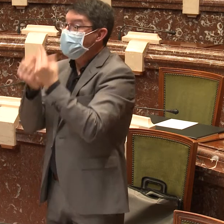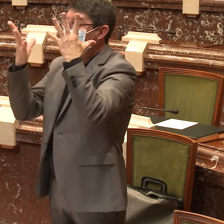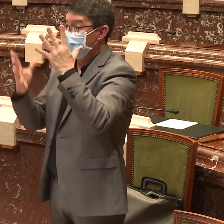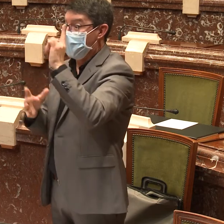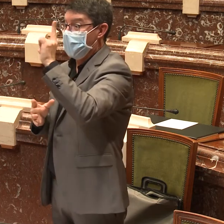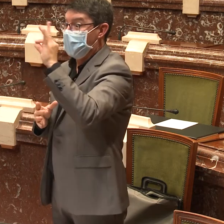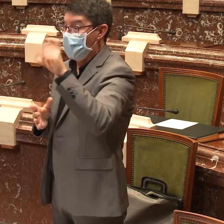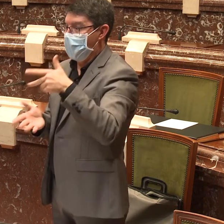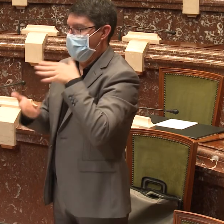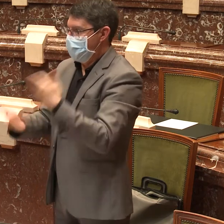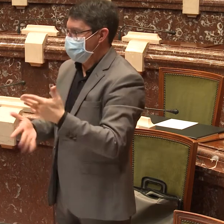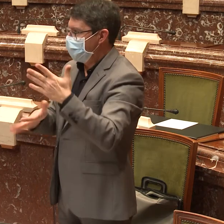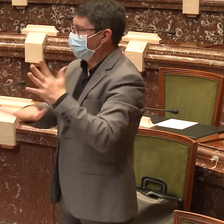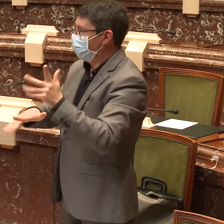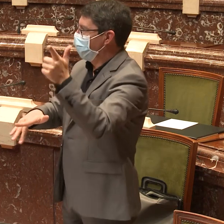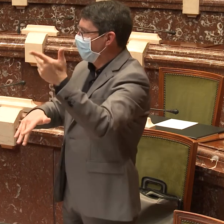patrimonio,